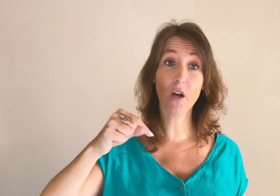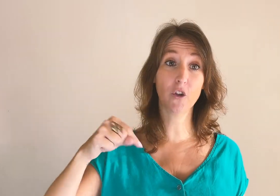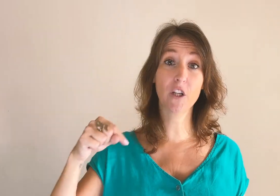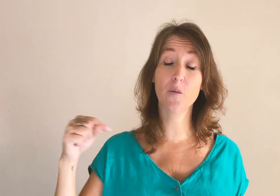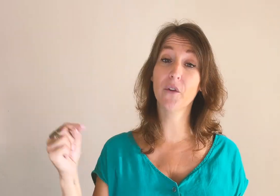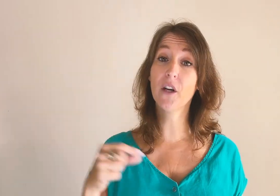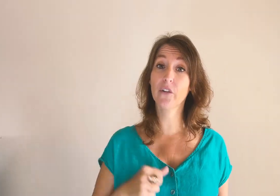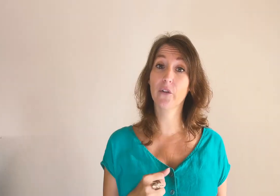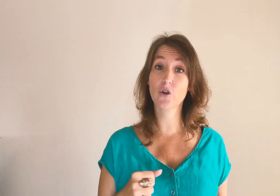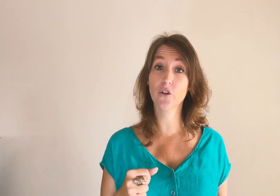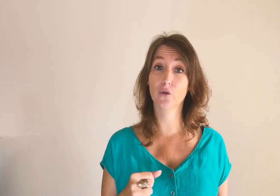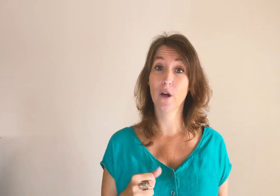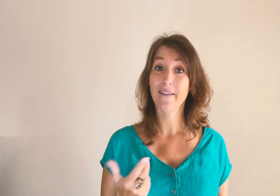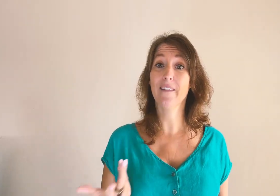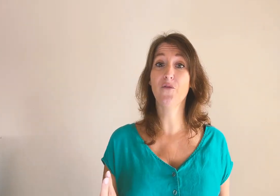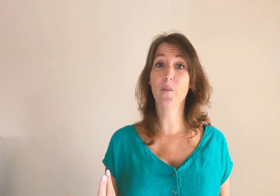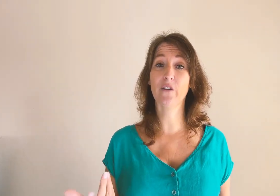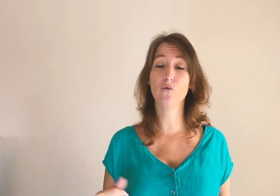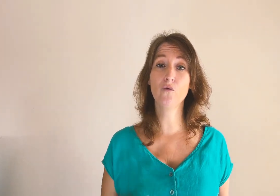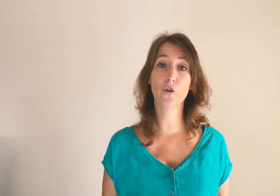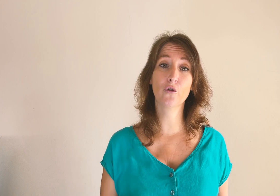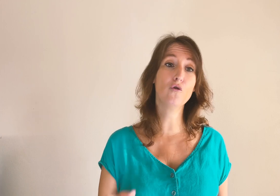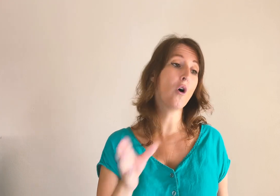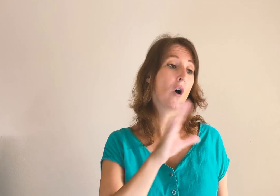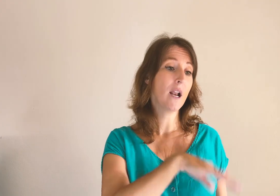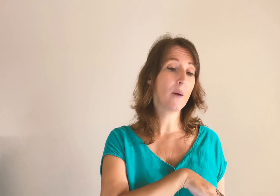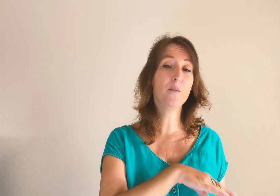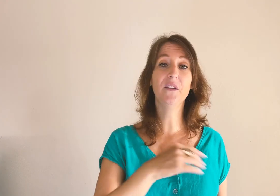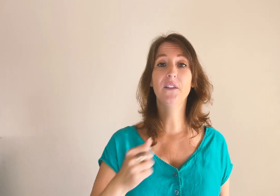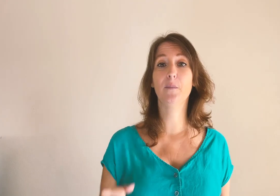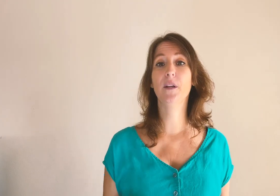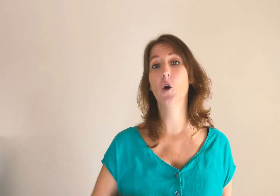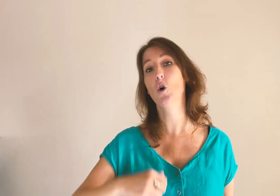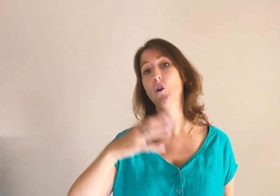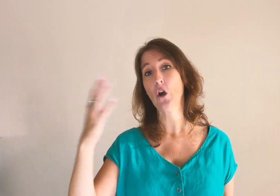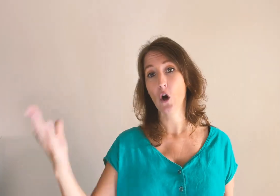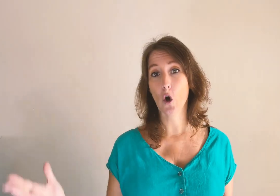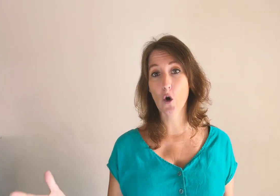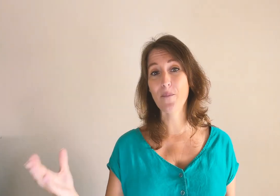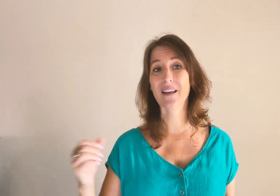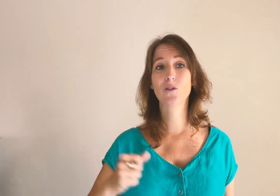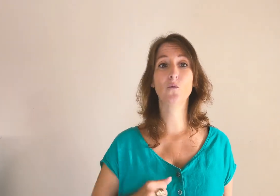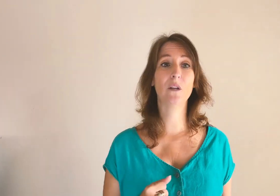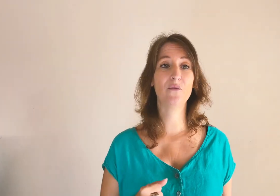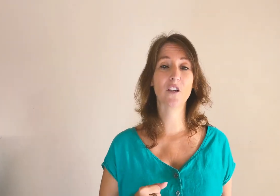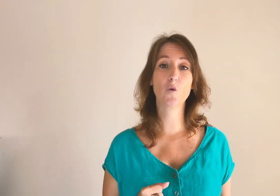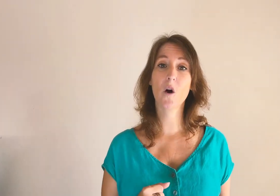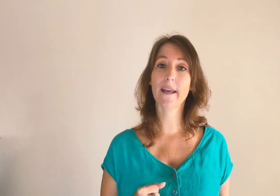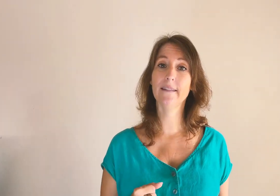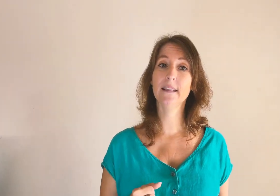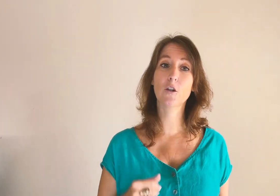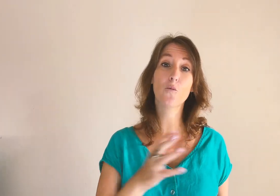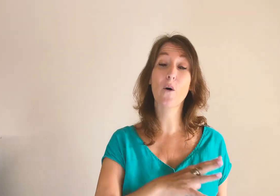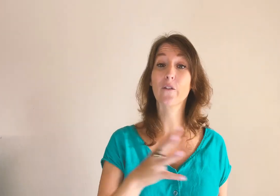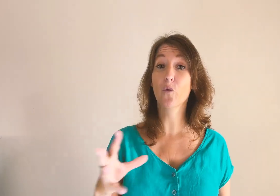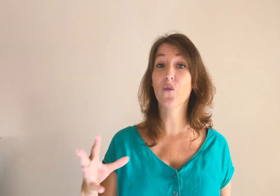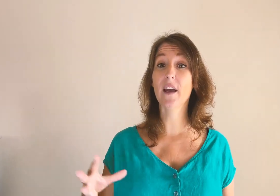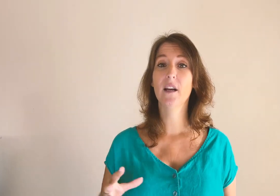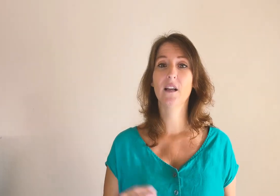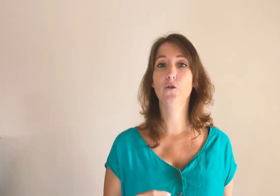dans les commentaires si c ce genre d'informations entre la publicité payante, la version organique, comment est-ce qu'on fait. Les